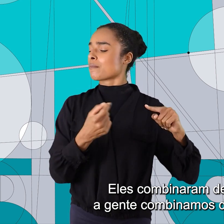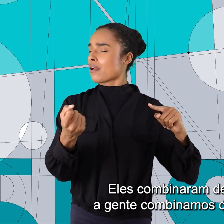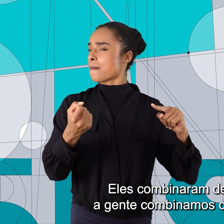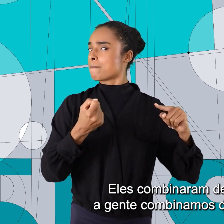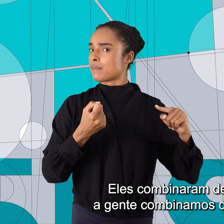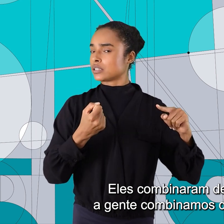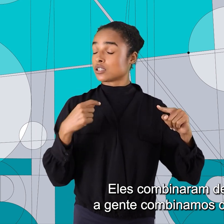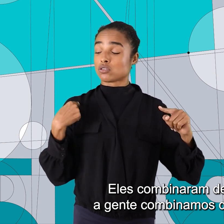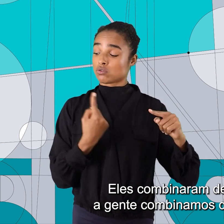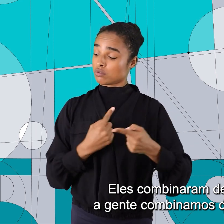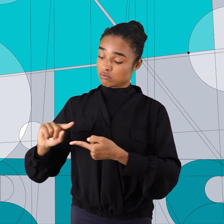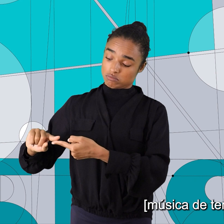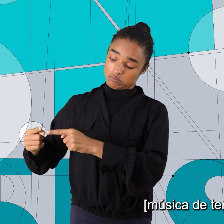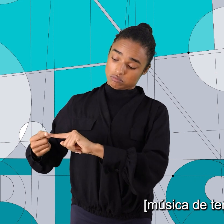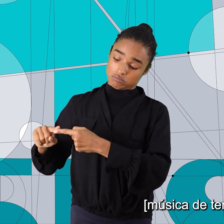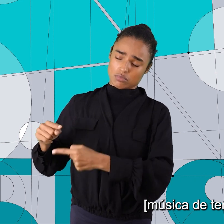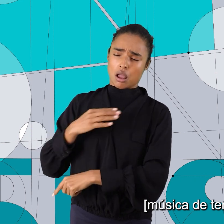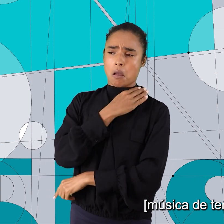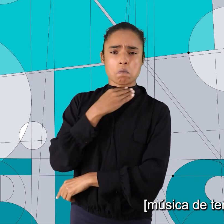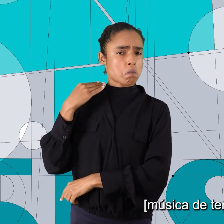a gente combinamos de não morrer.